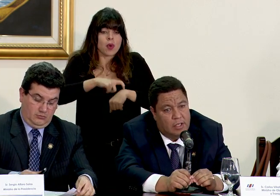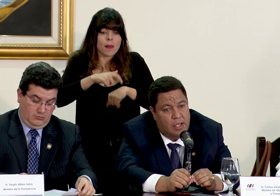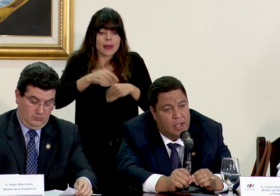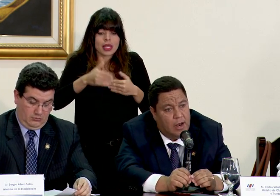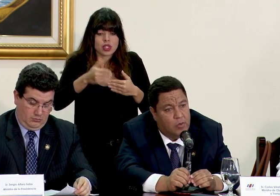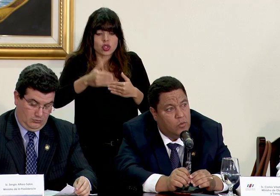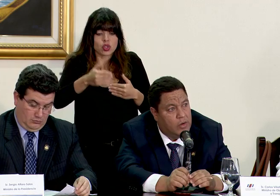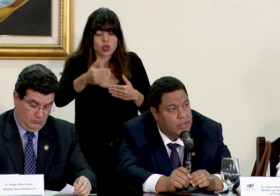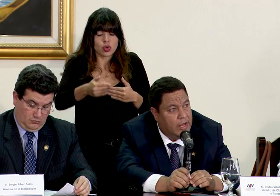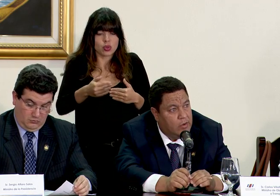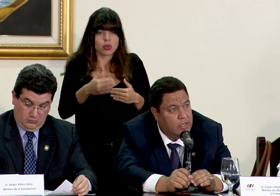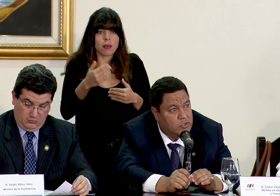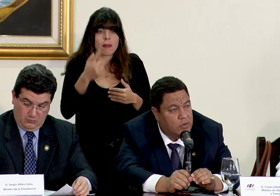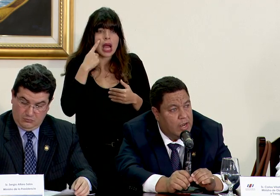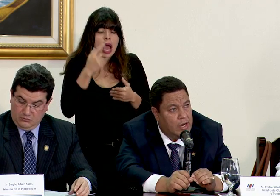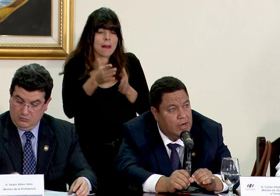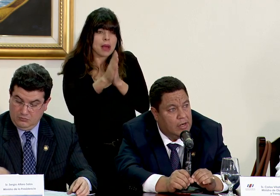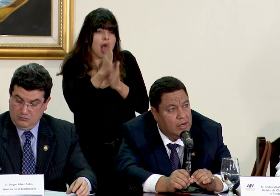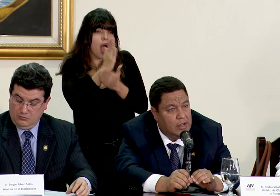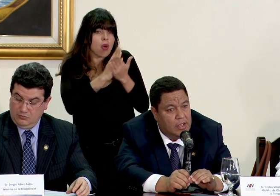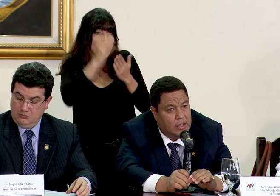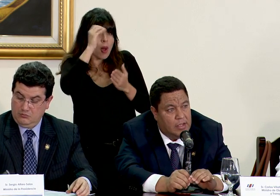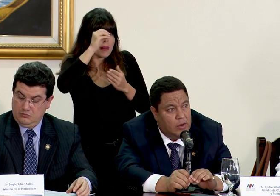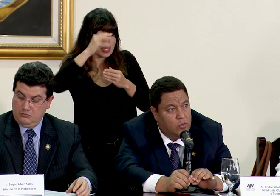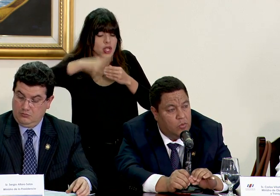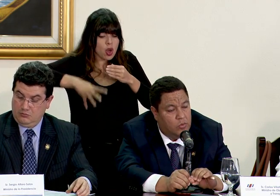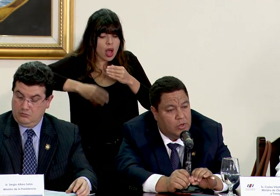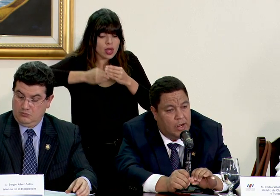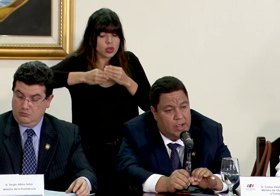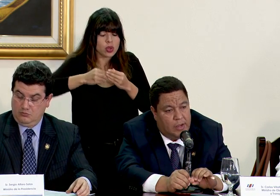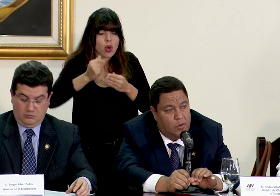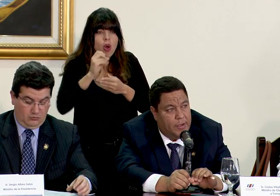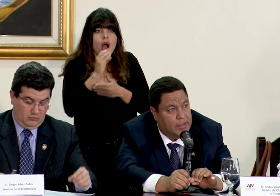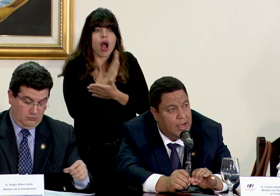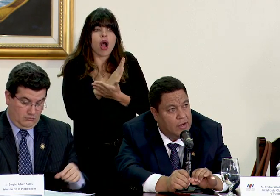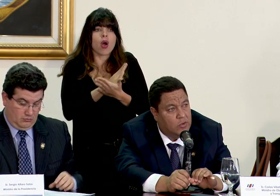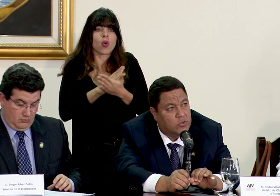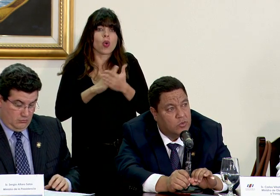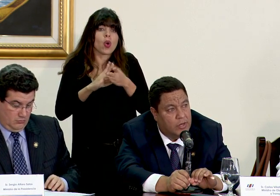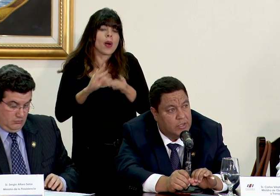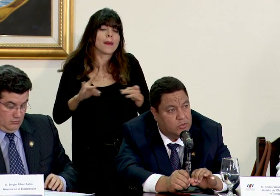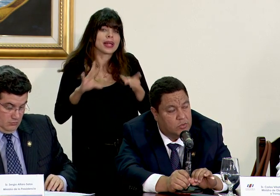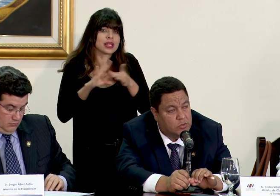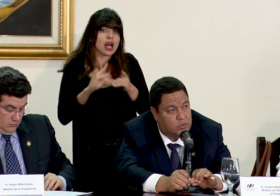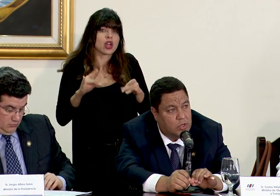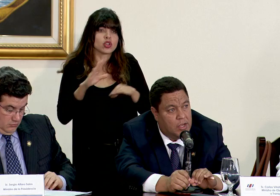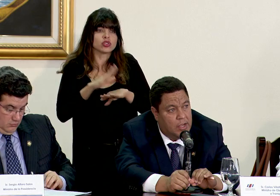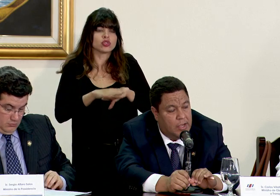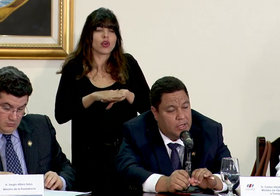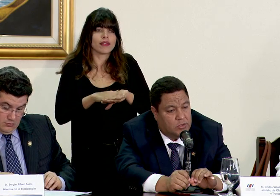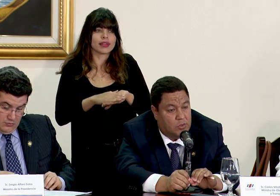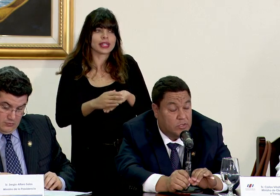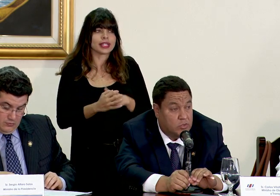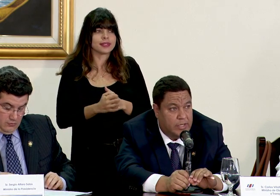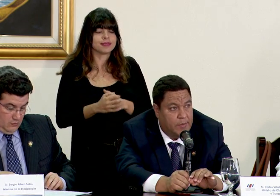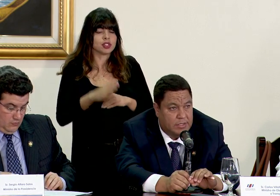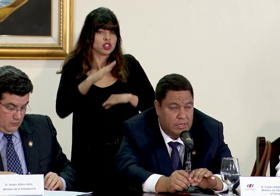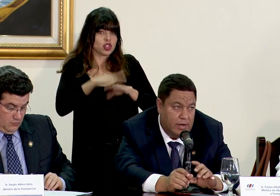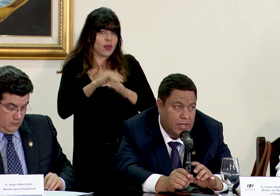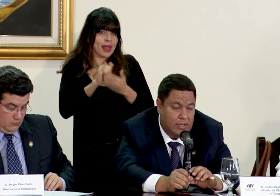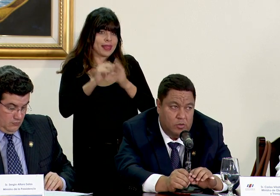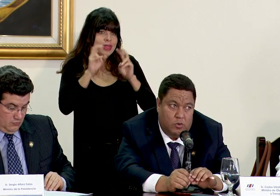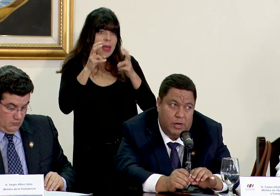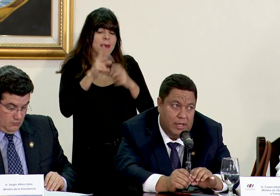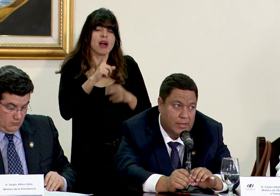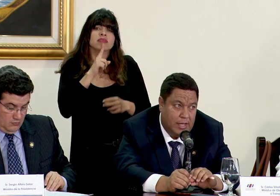pidan algún criterio adicional y algún comentario sobre estos sobre estos temas